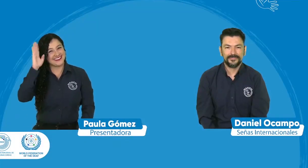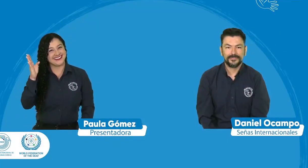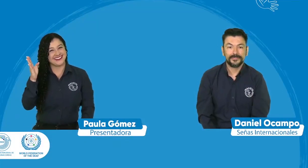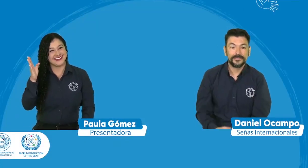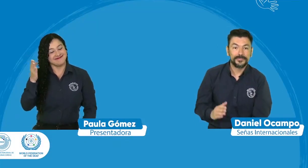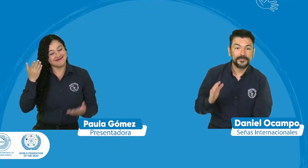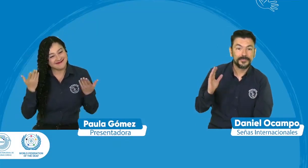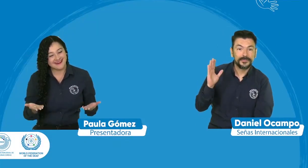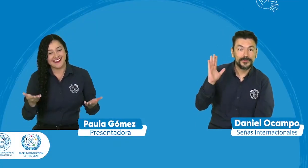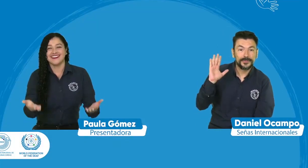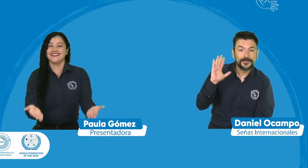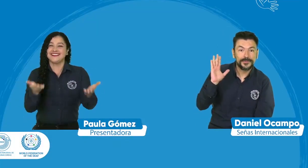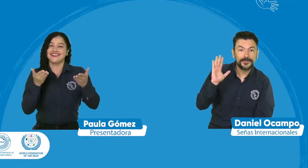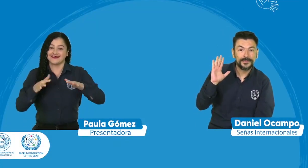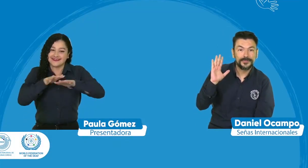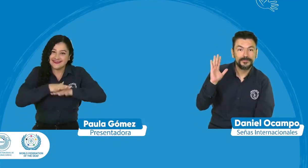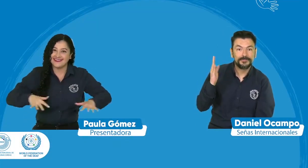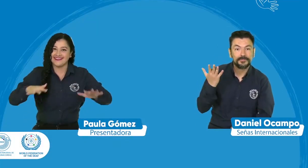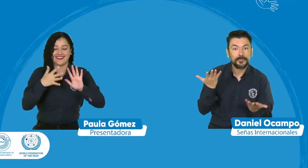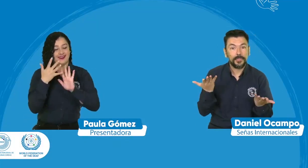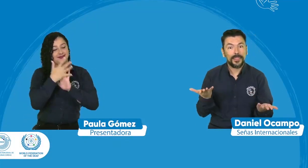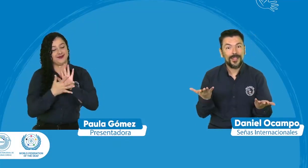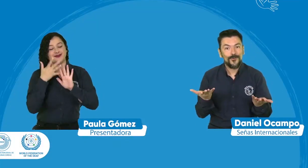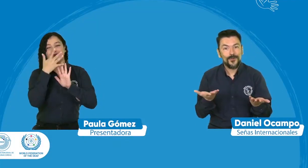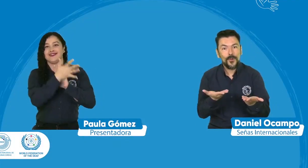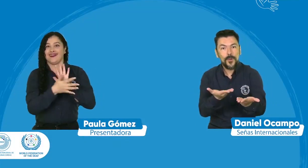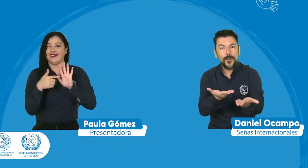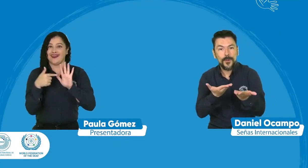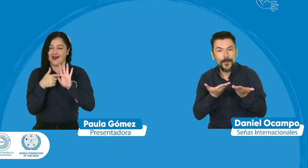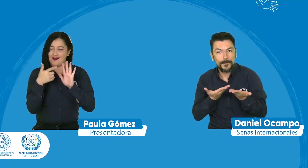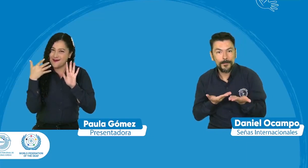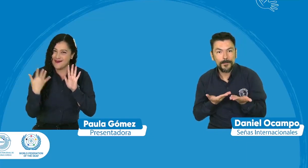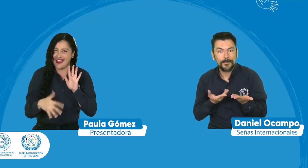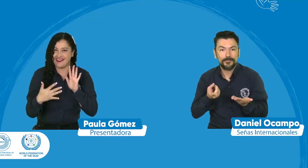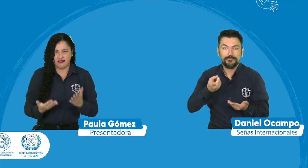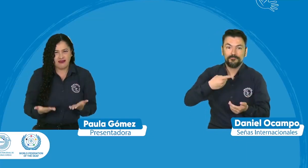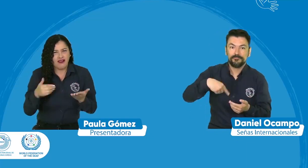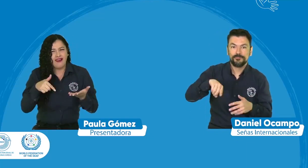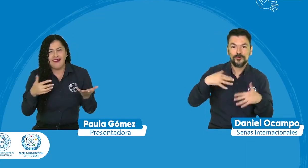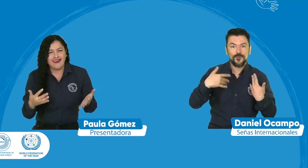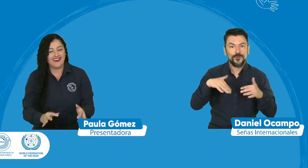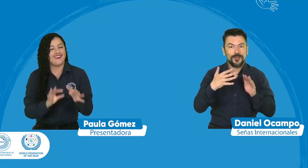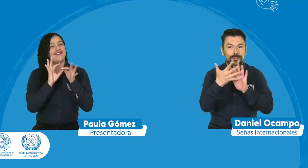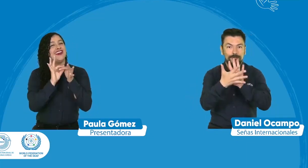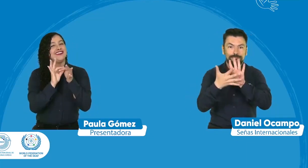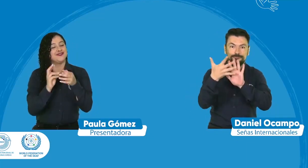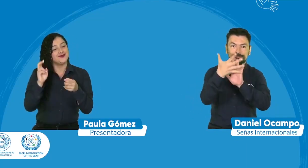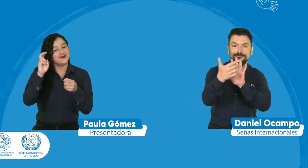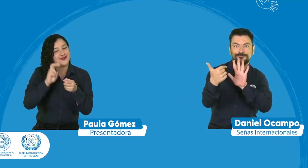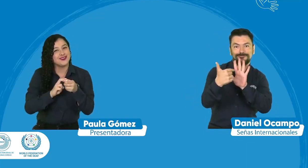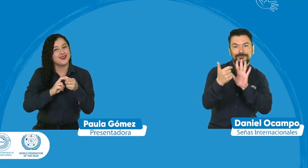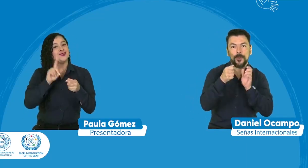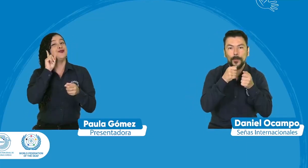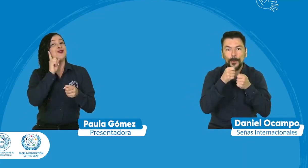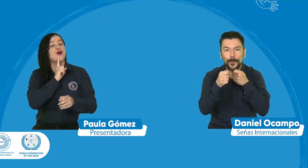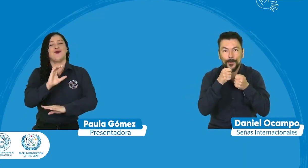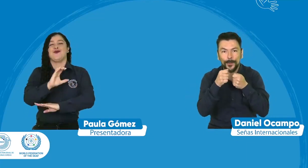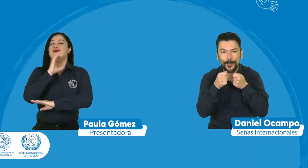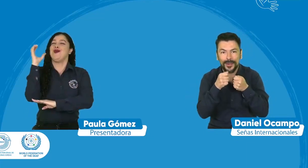un gran saludo para todos estamos en Noticeñales Noticeñales es